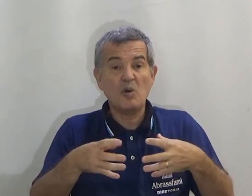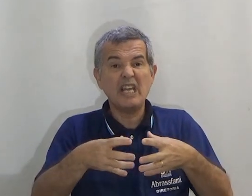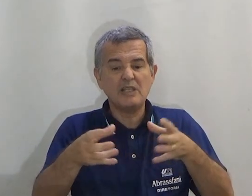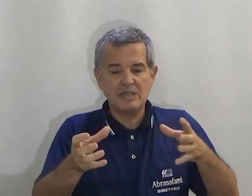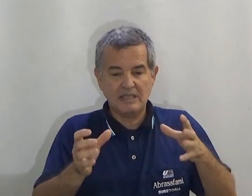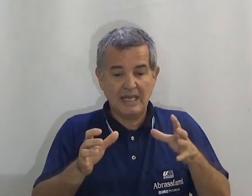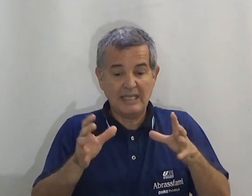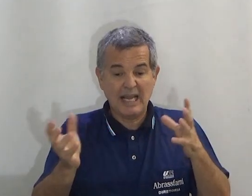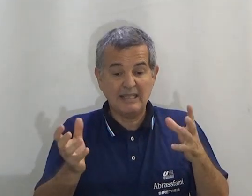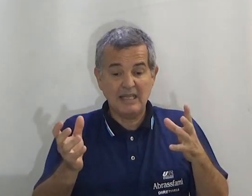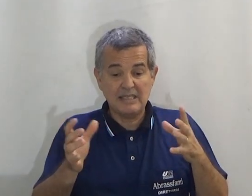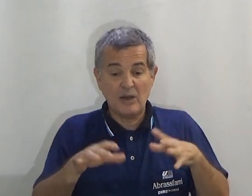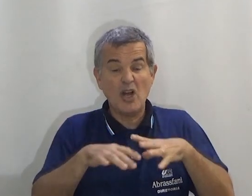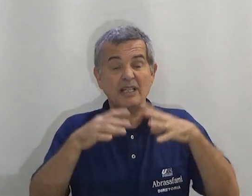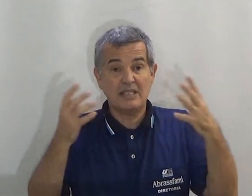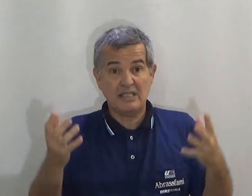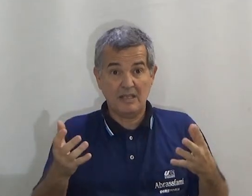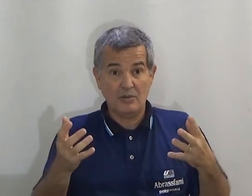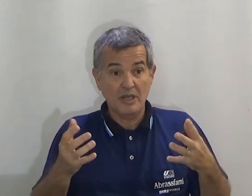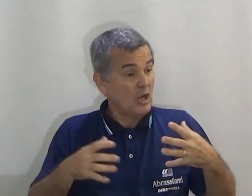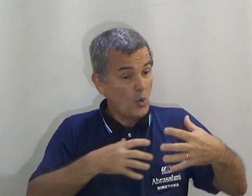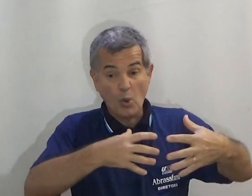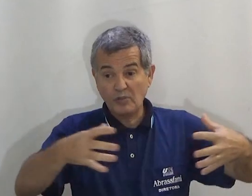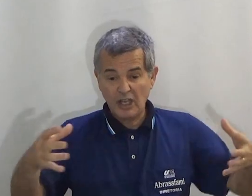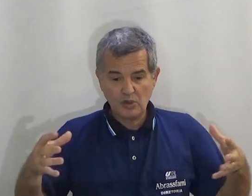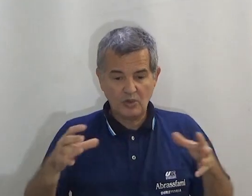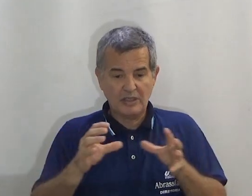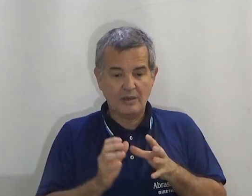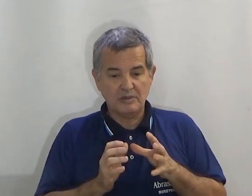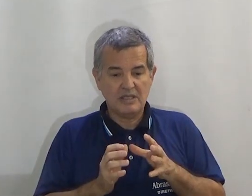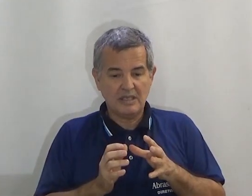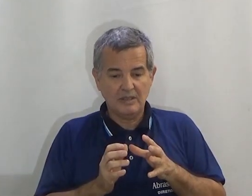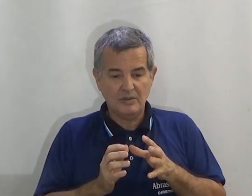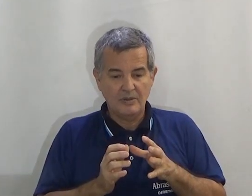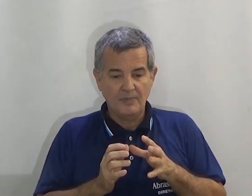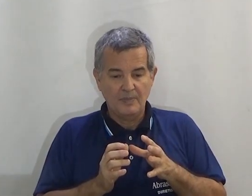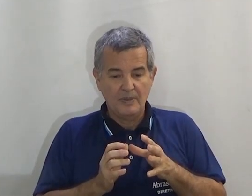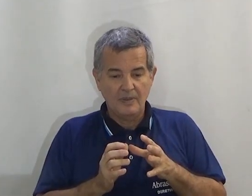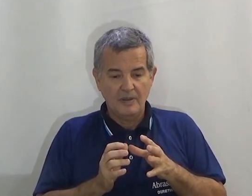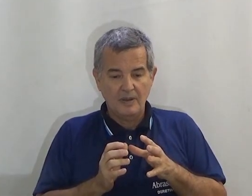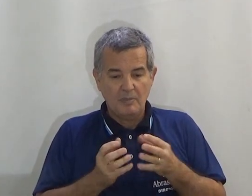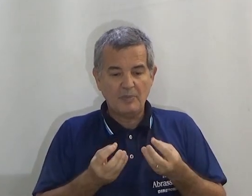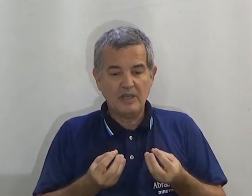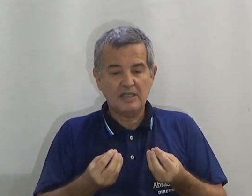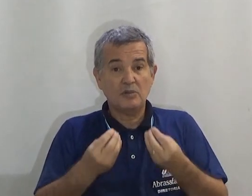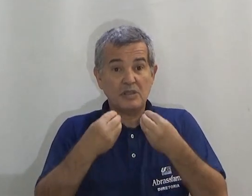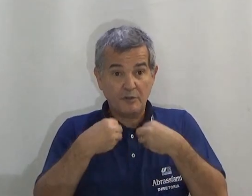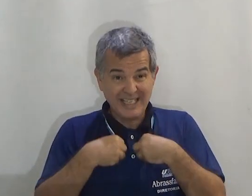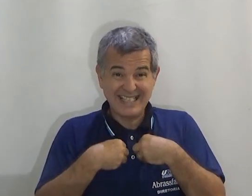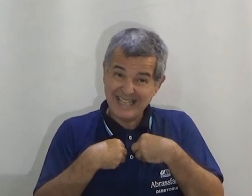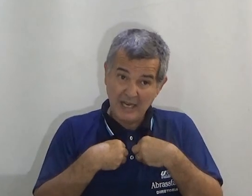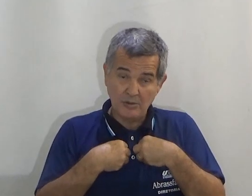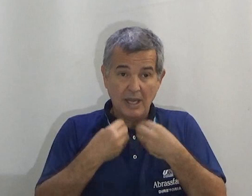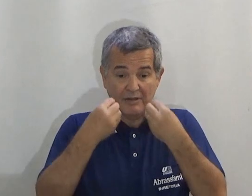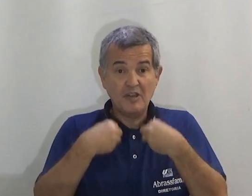proporção, ritmicidade, cadência, organização. O contexto do que está acontecendo. Para poder, então, se